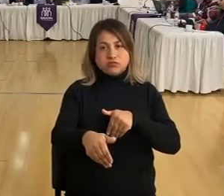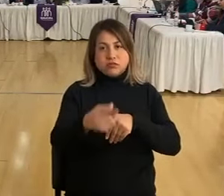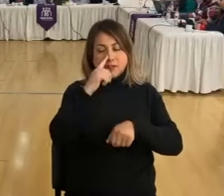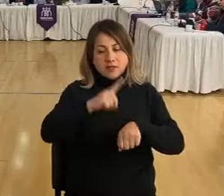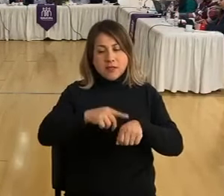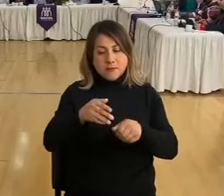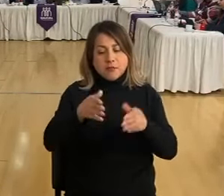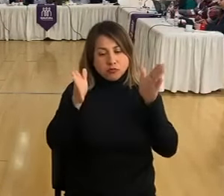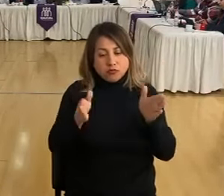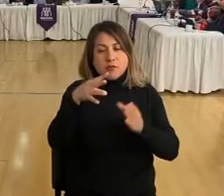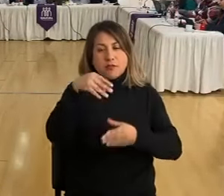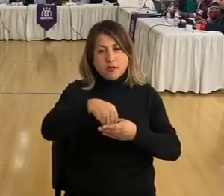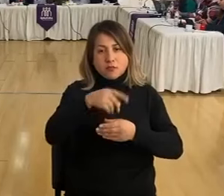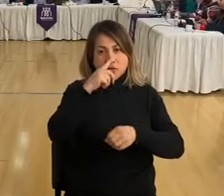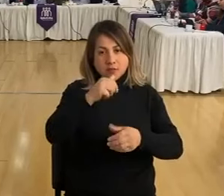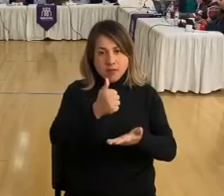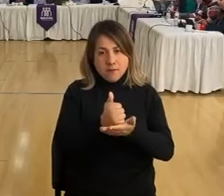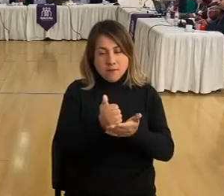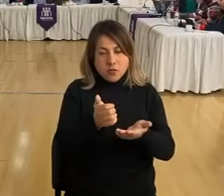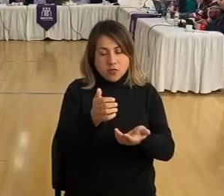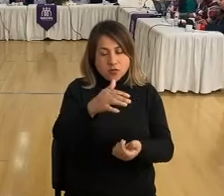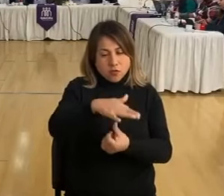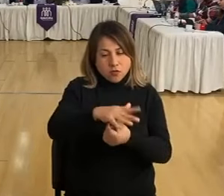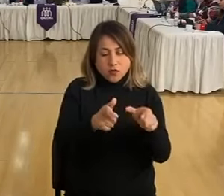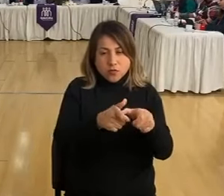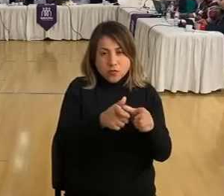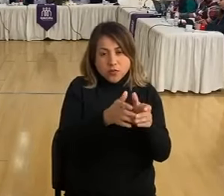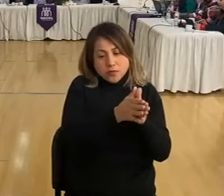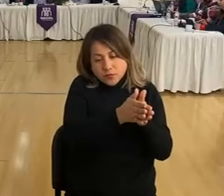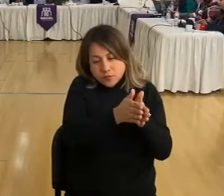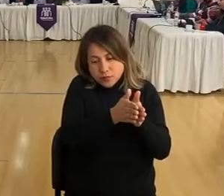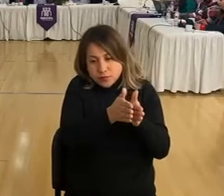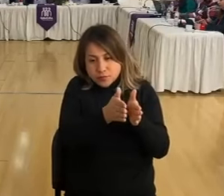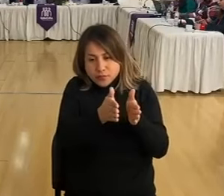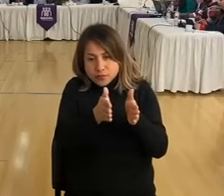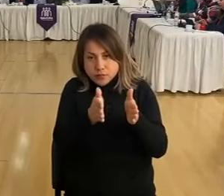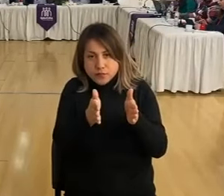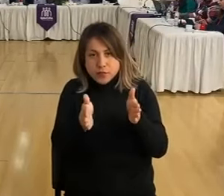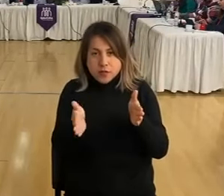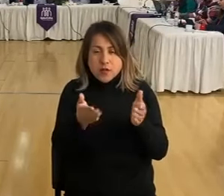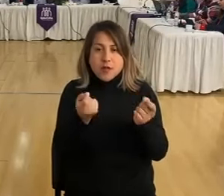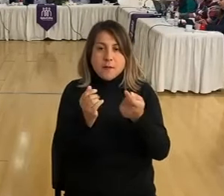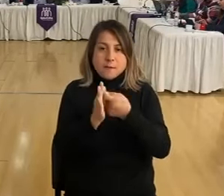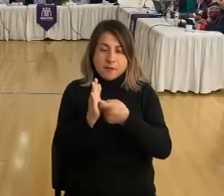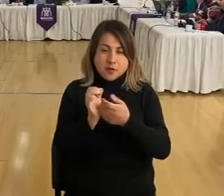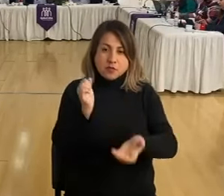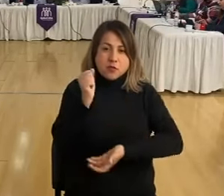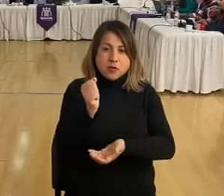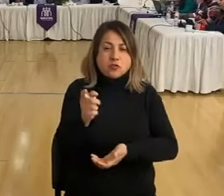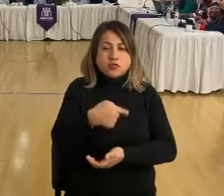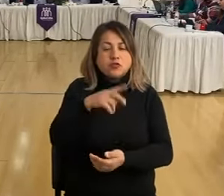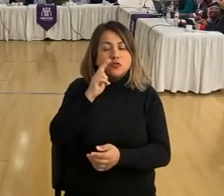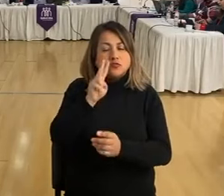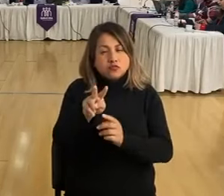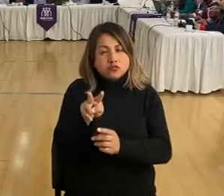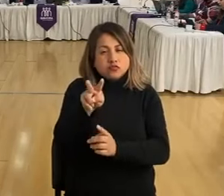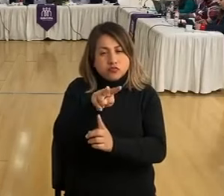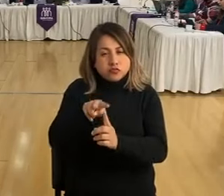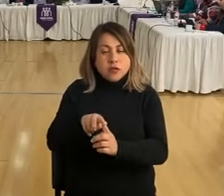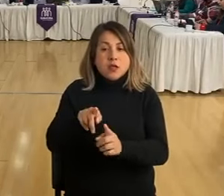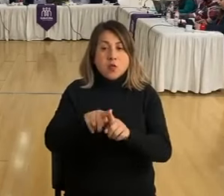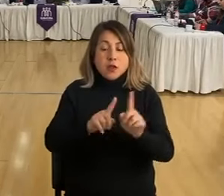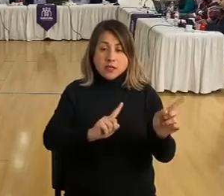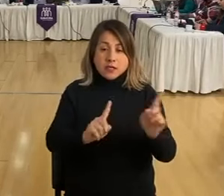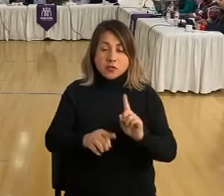ser también custodios y procuradores de un presupuesto. Y nosotros, esta gestión municipal